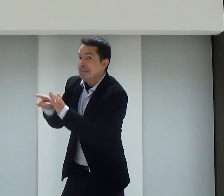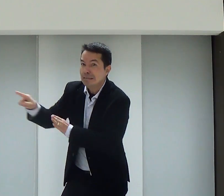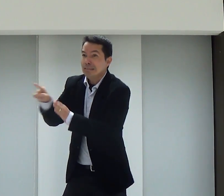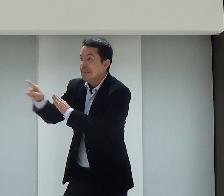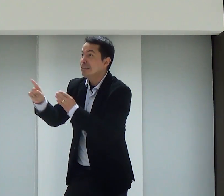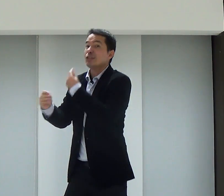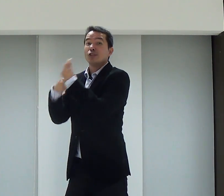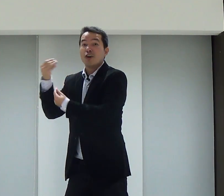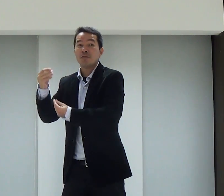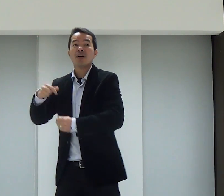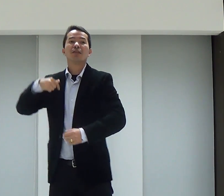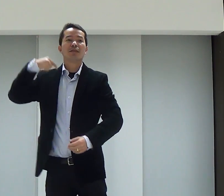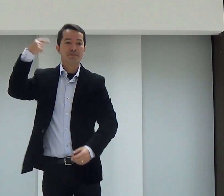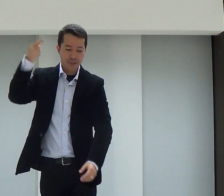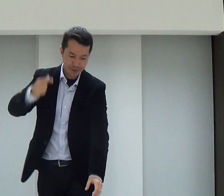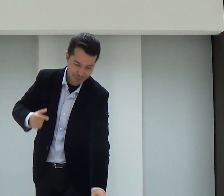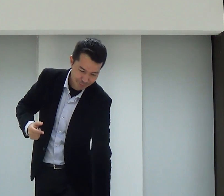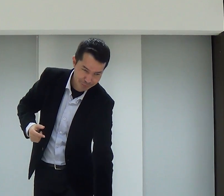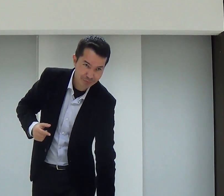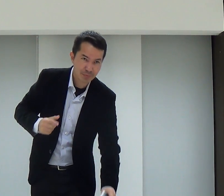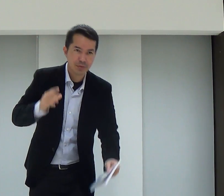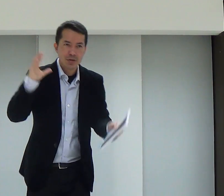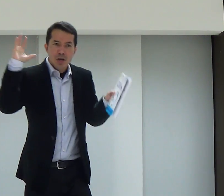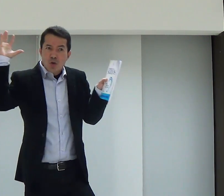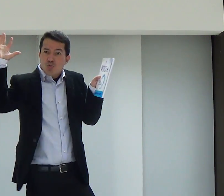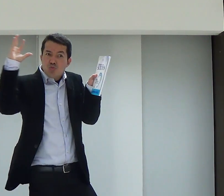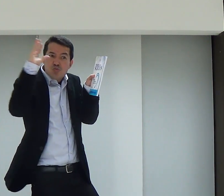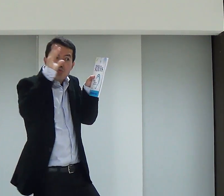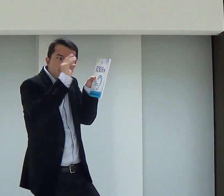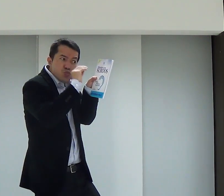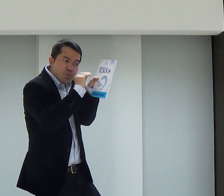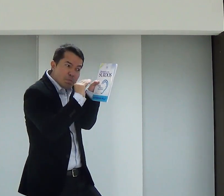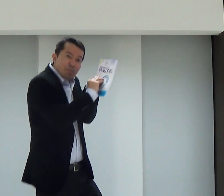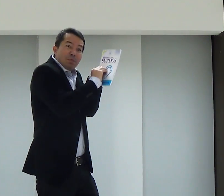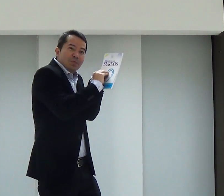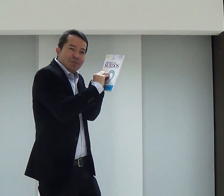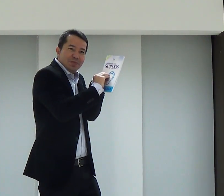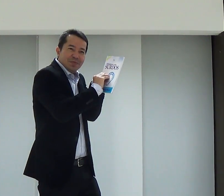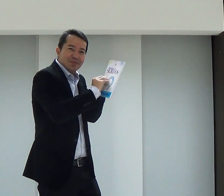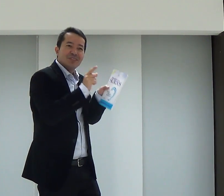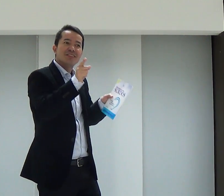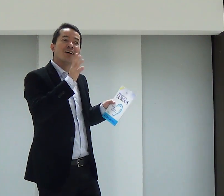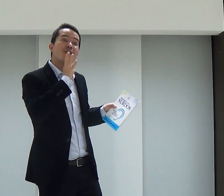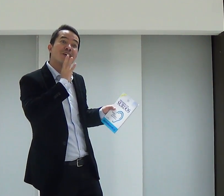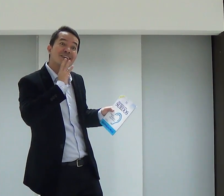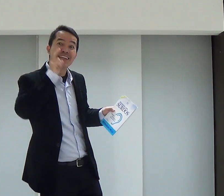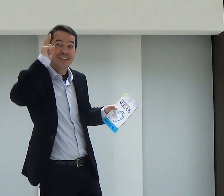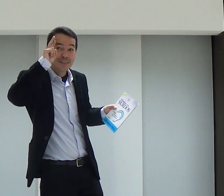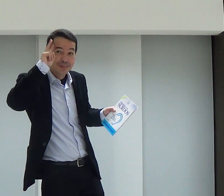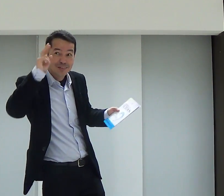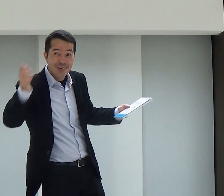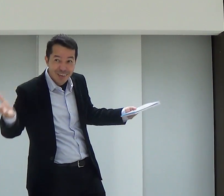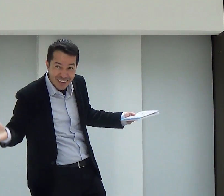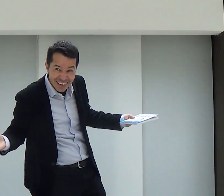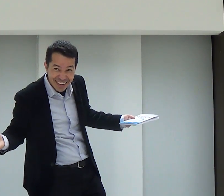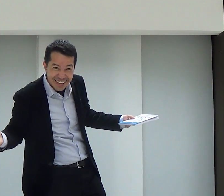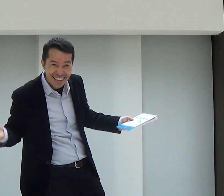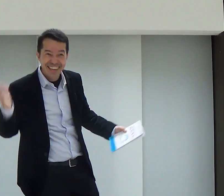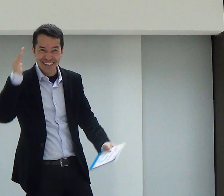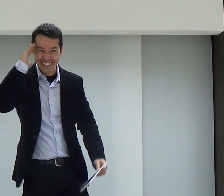pressa uma pessoa e também fiquei perguntando como é que era. Daí, tudo isso, eu resolvi e está aqui no livro, pra